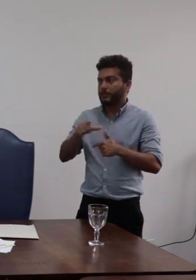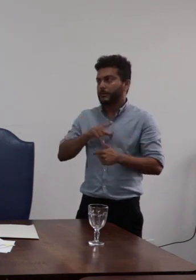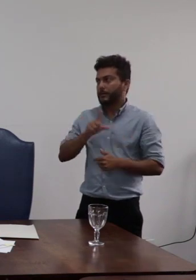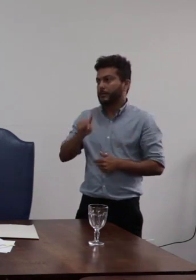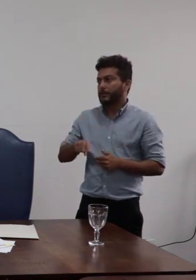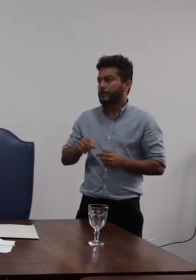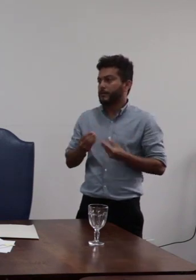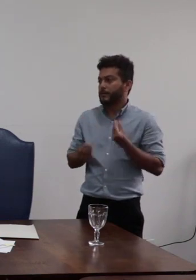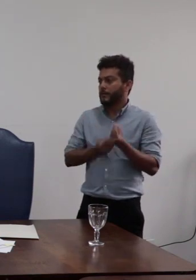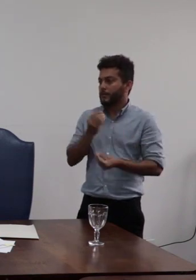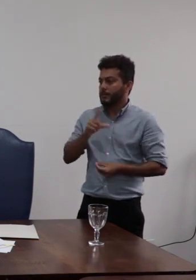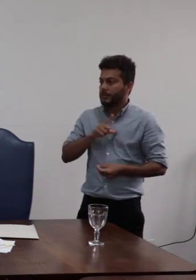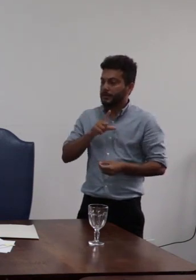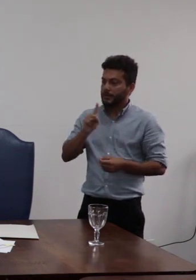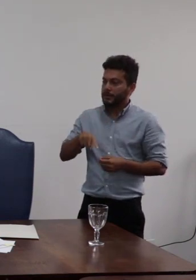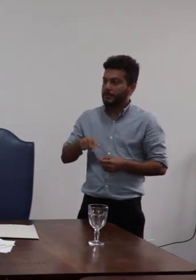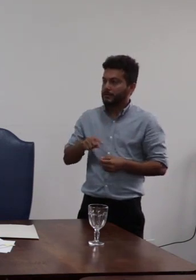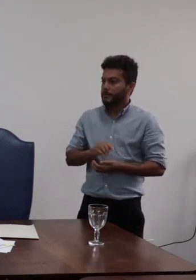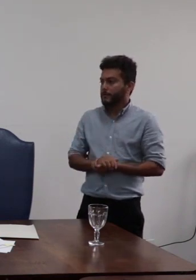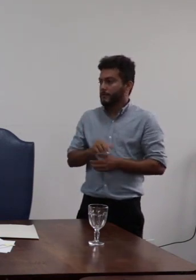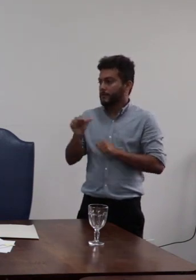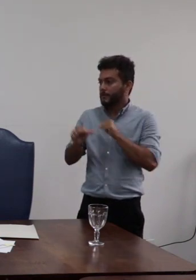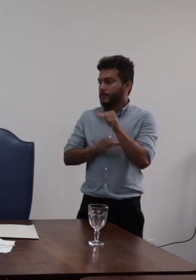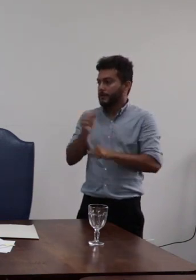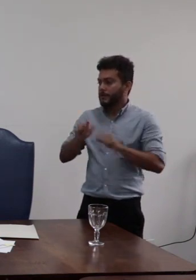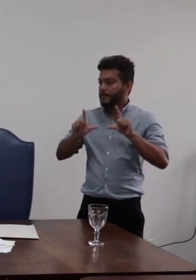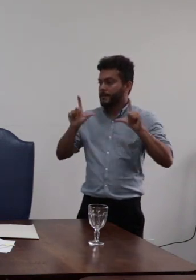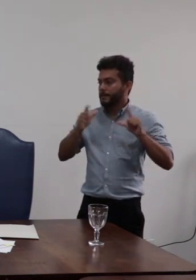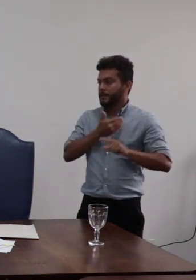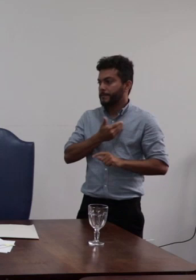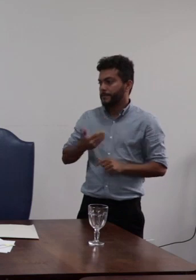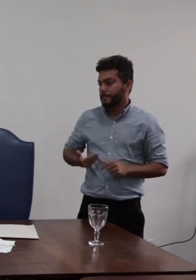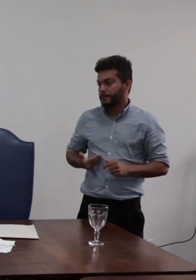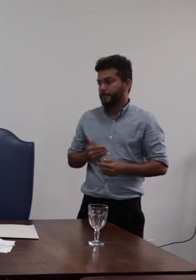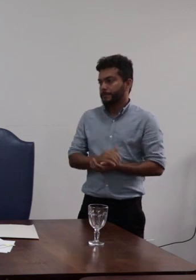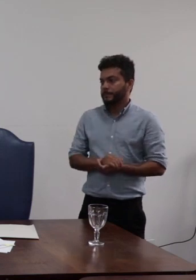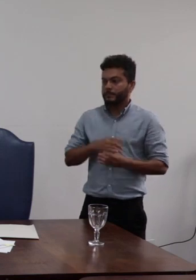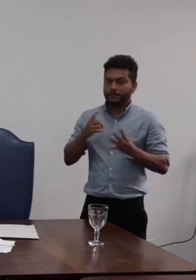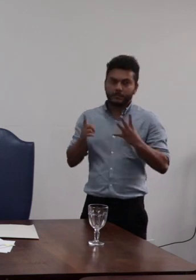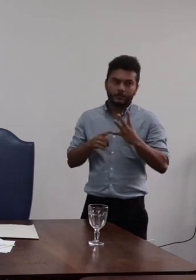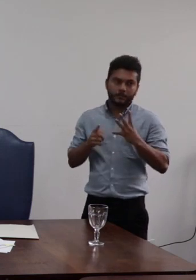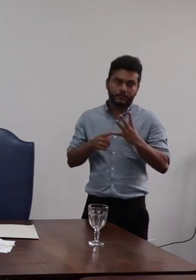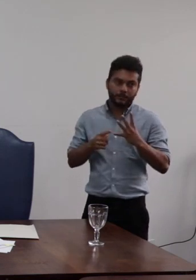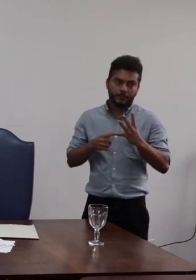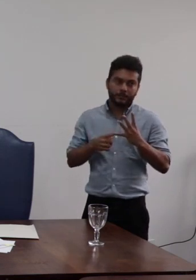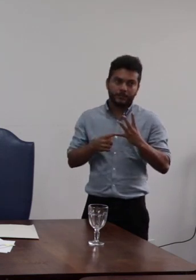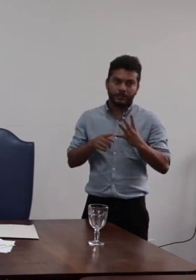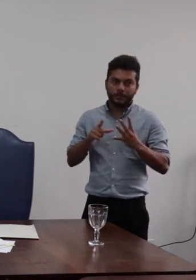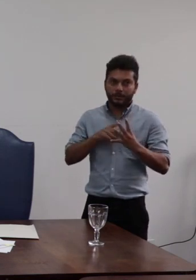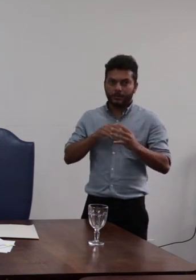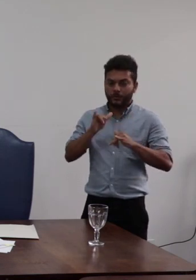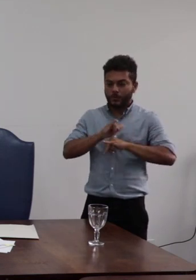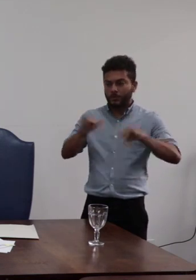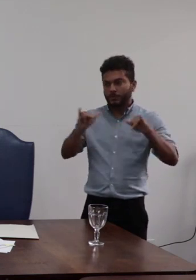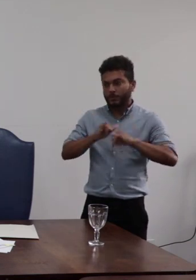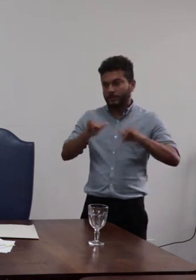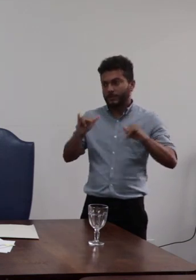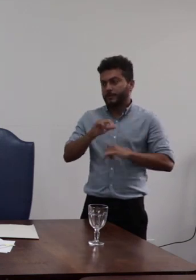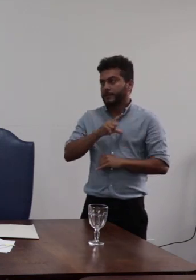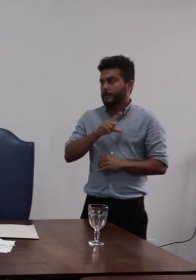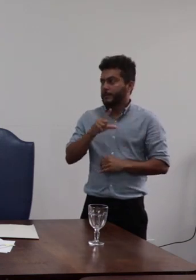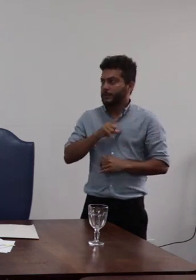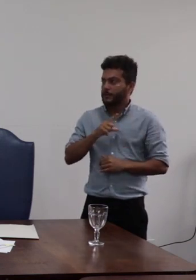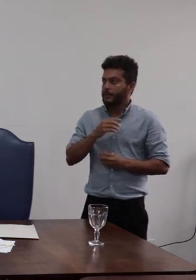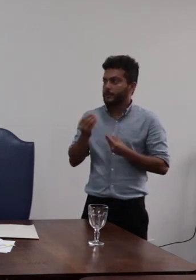reparação de sua imagem pública quarto considerando que o teor das mensagens expressa a intenção de